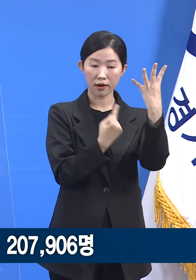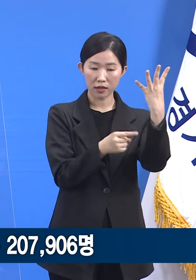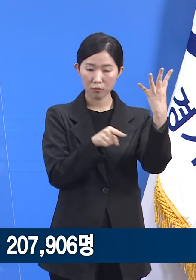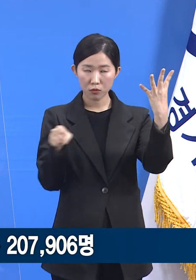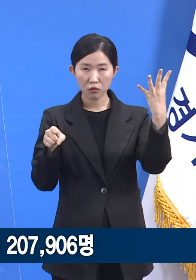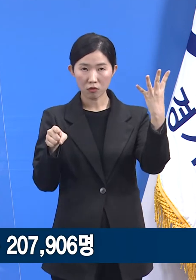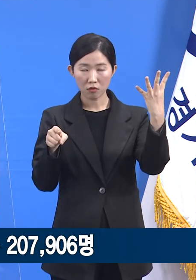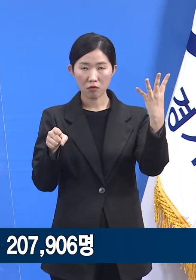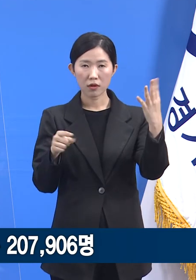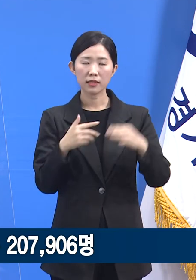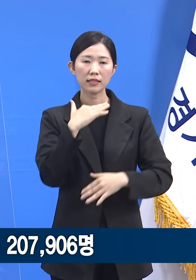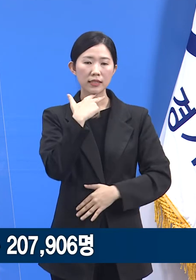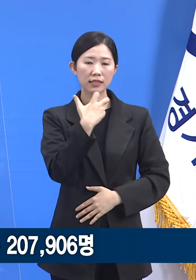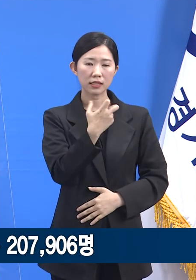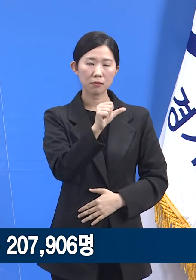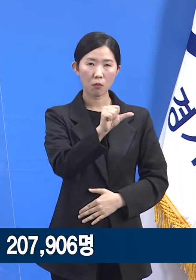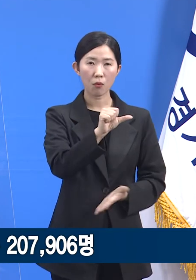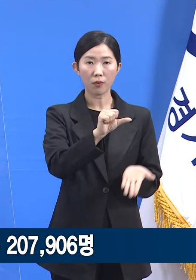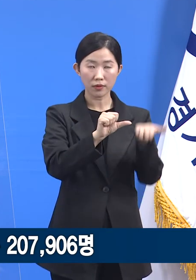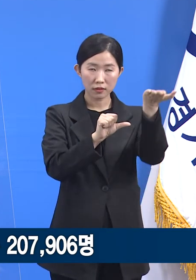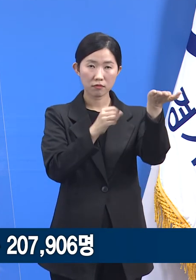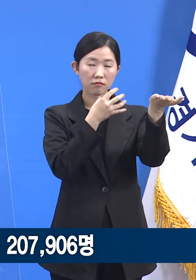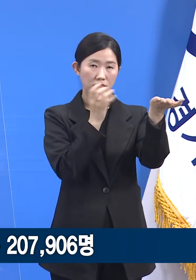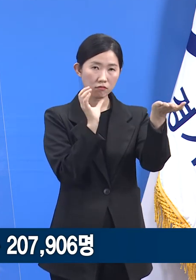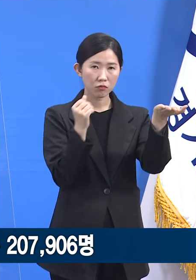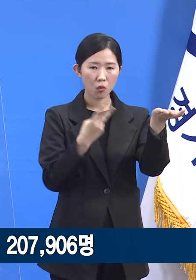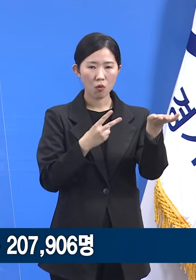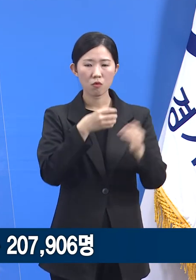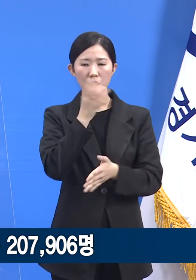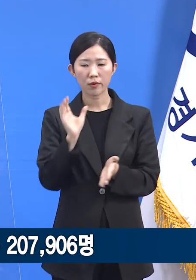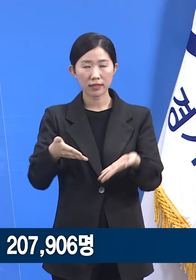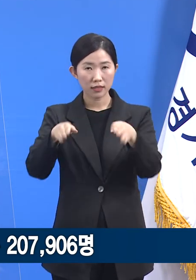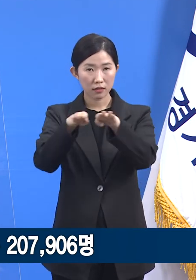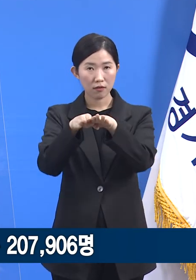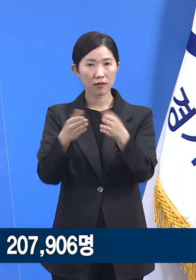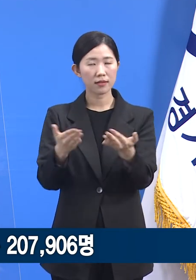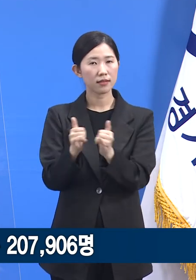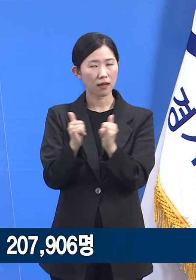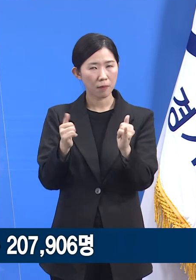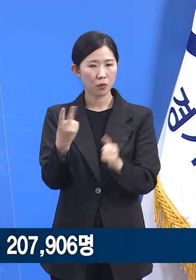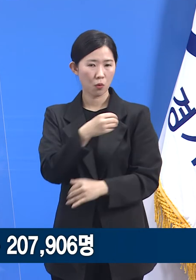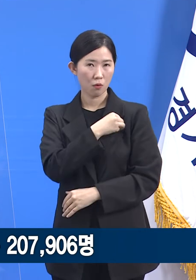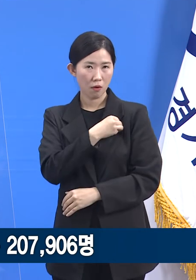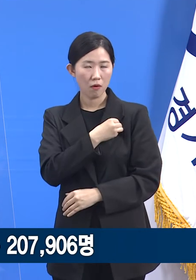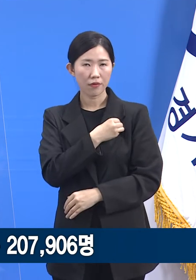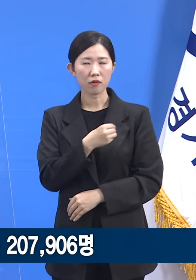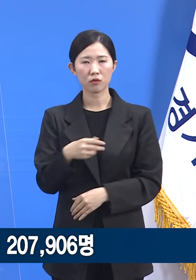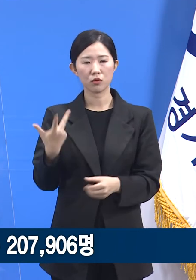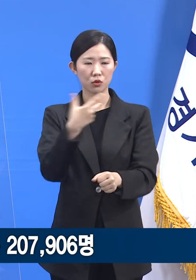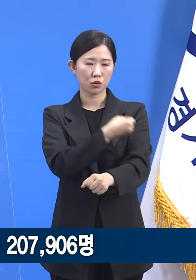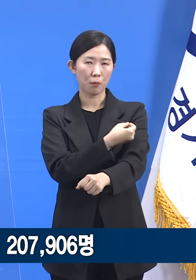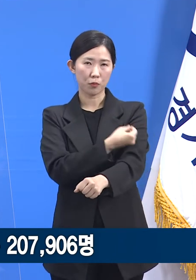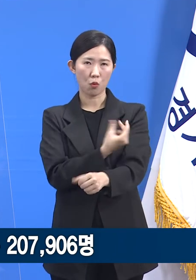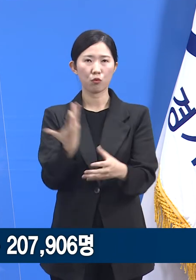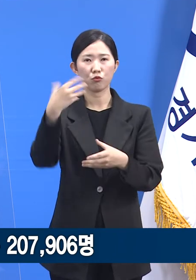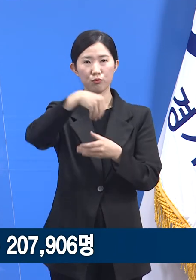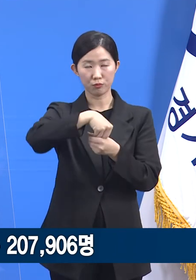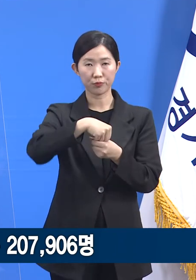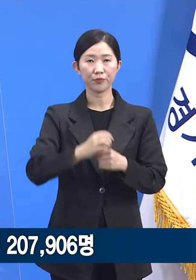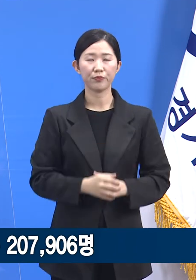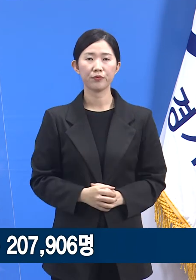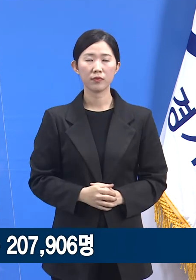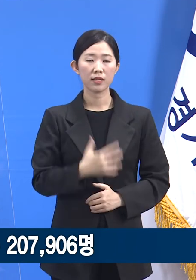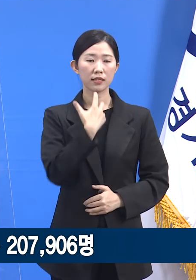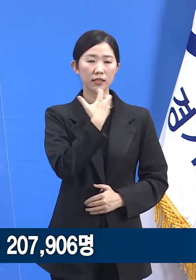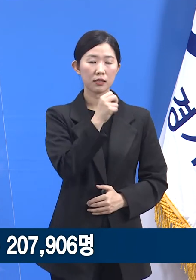이상 어르신과 노인시설 입소자 종사자들이 접종 대상으로 추가되었습니다. 75세 이상 어르신 접종